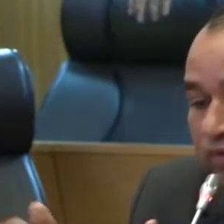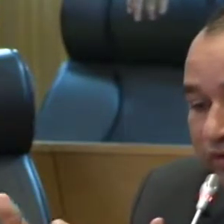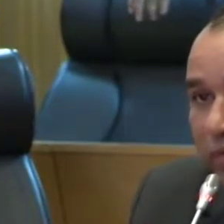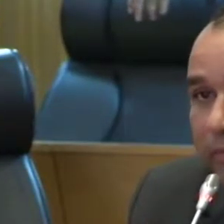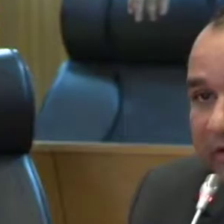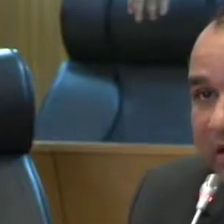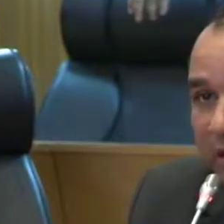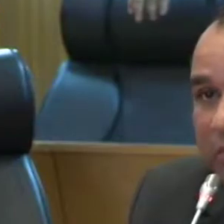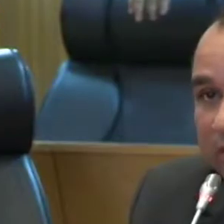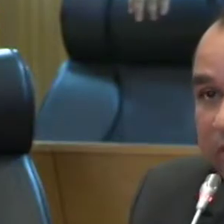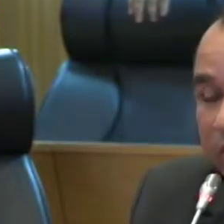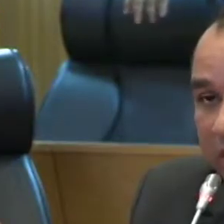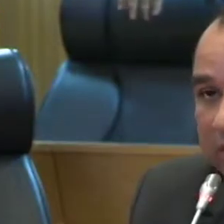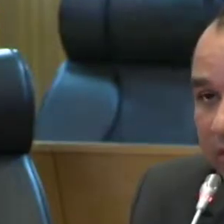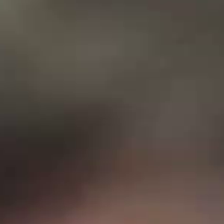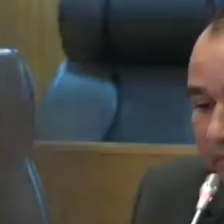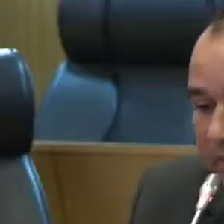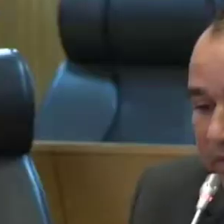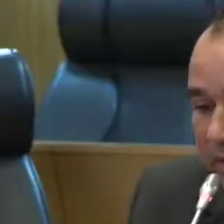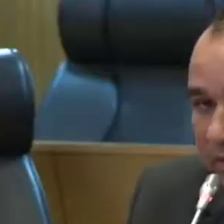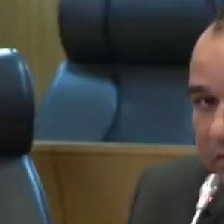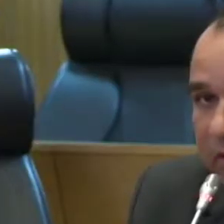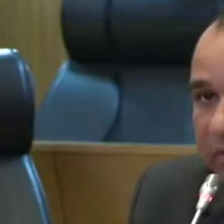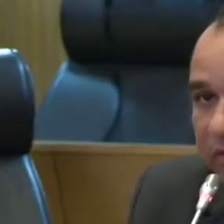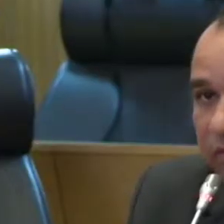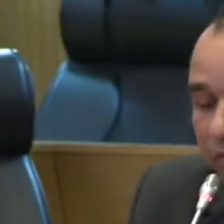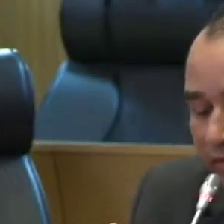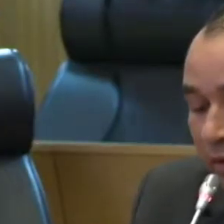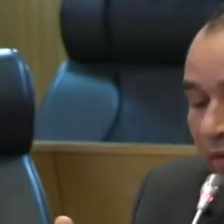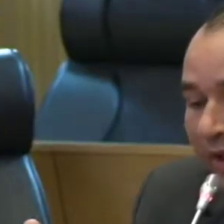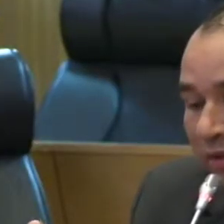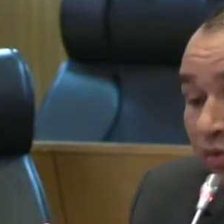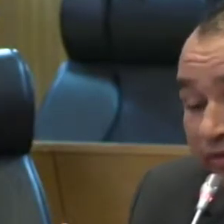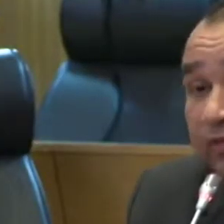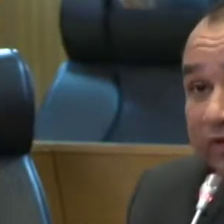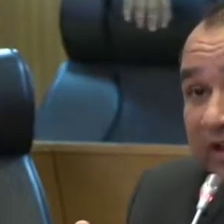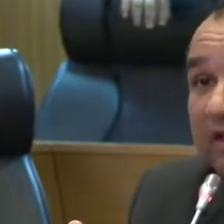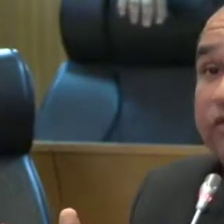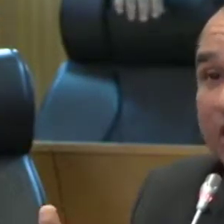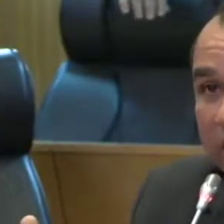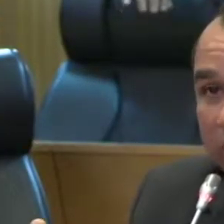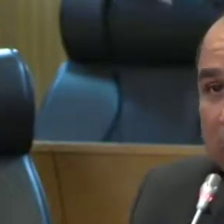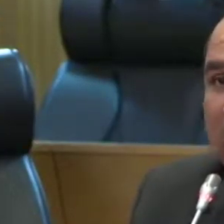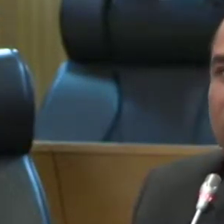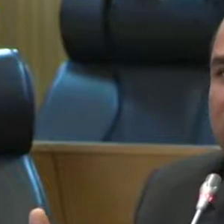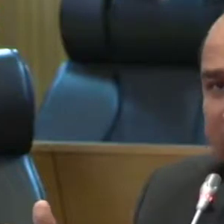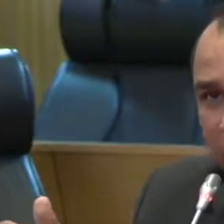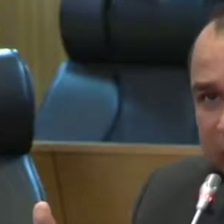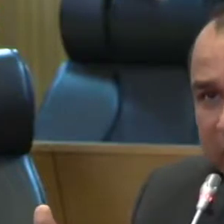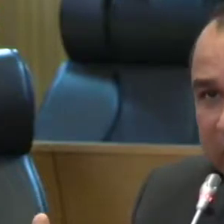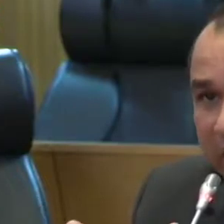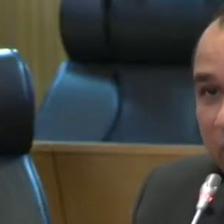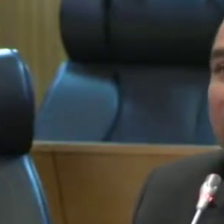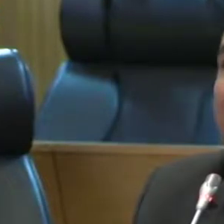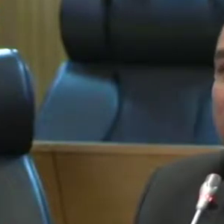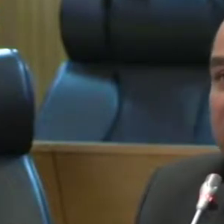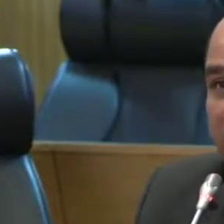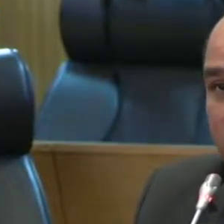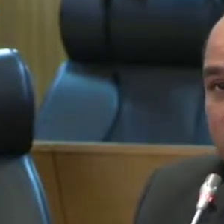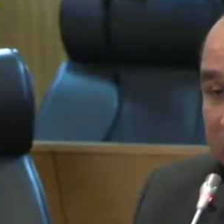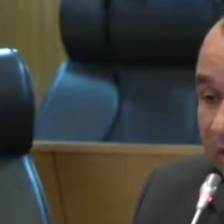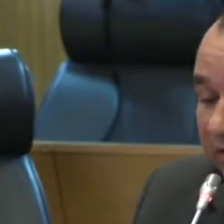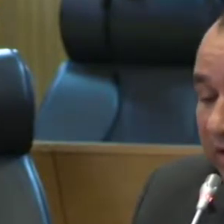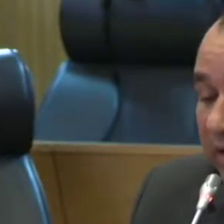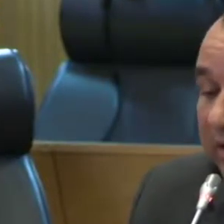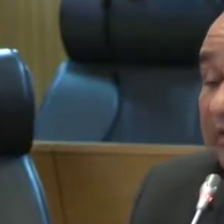eu, inclusive, como presidente da Comissão de Segurança, sempre tive que ser ao meu lado, inclusive você reivindicando a audiência com o secretário, a